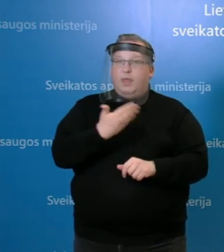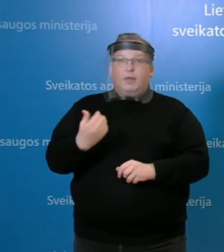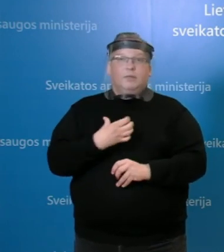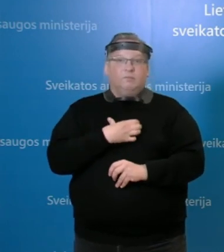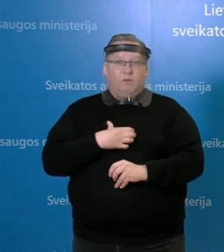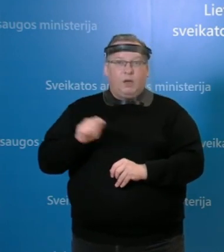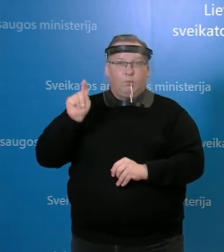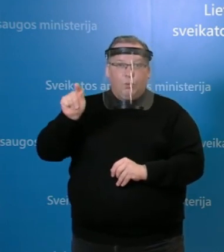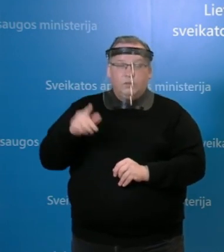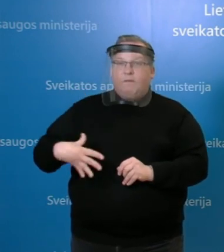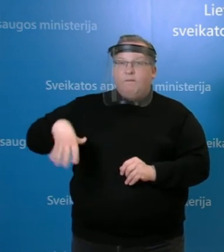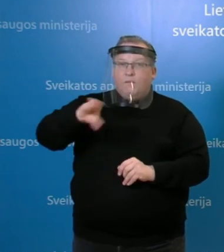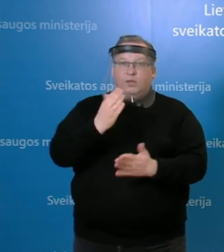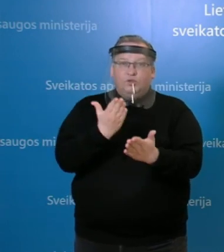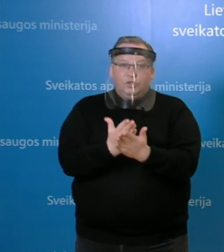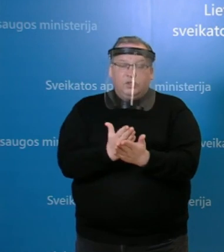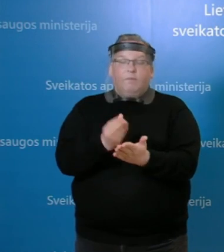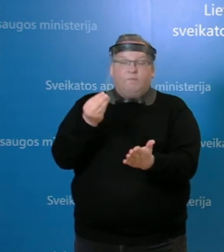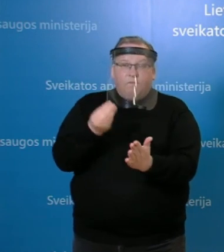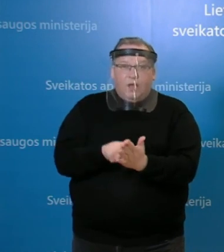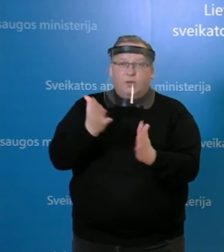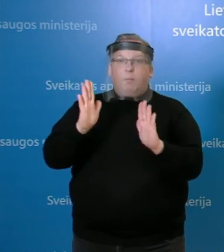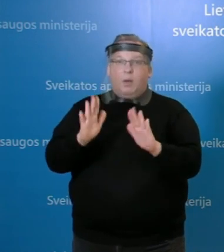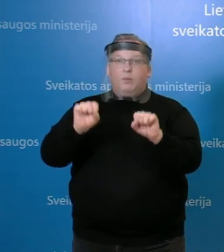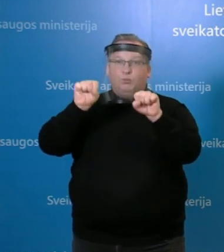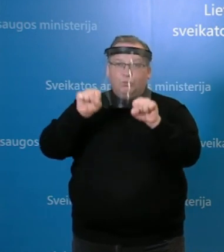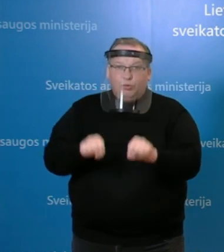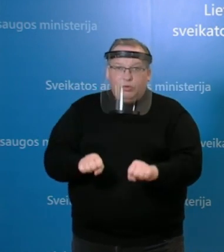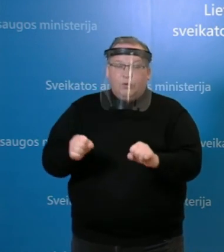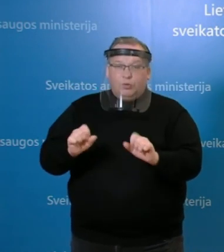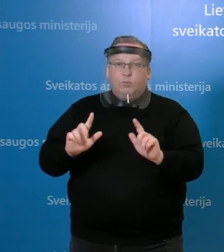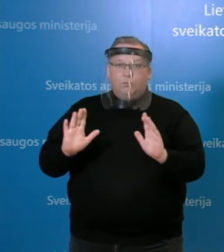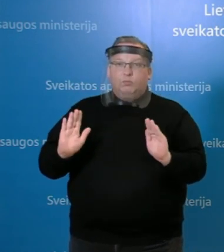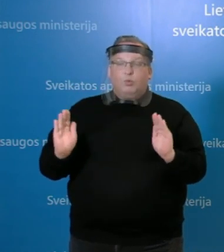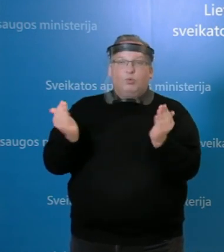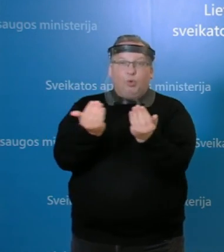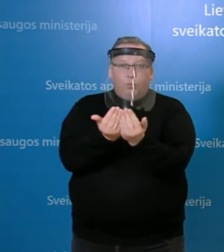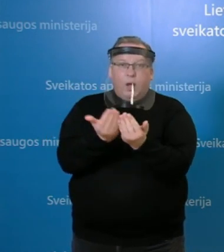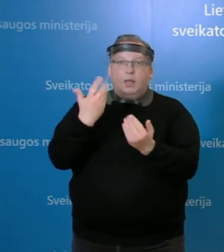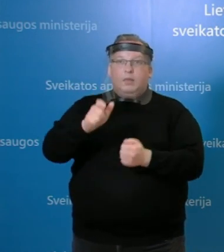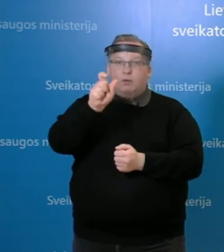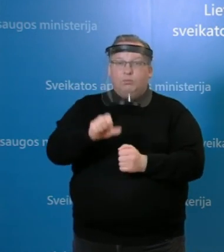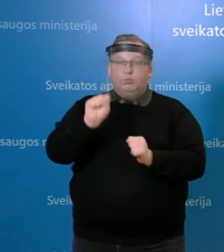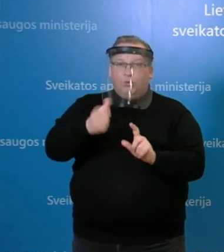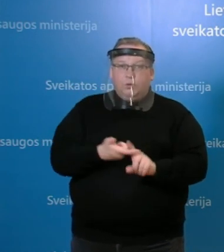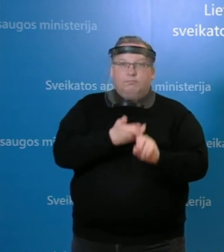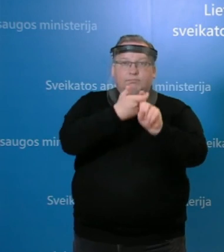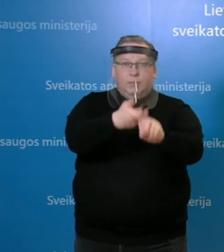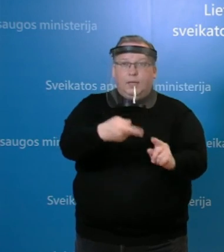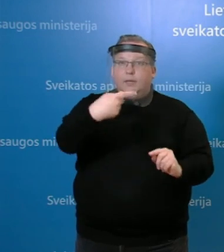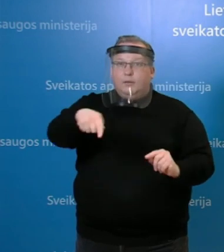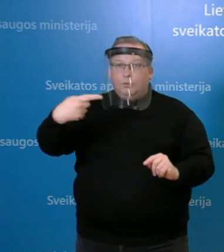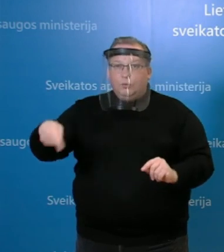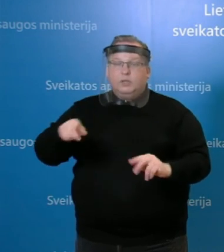Aišku, viskas yra įvertinama ir pagal maksimalinkų bacinį periodą, pagal laiką, kada smuo galėjo iškriesti kitus ir tas